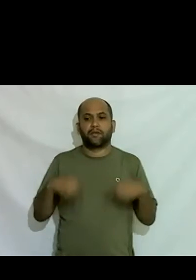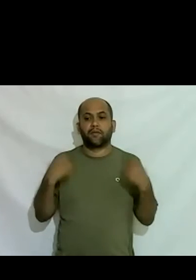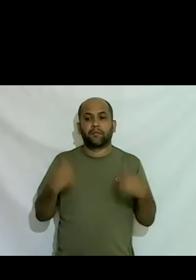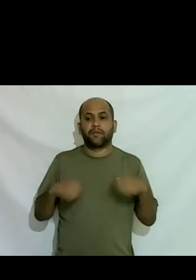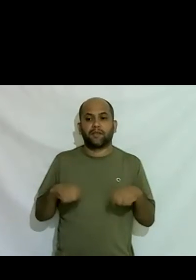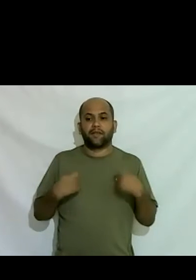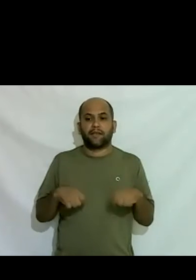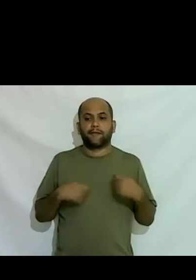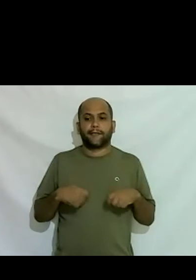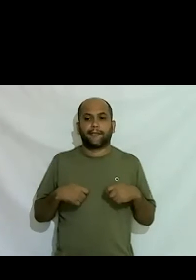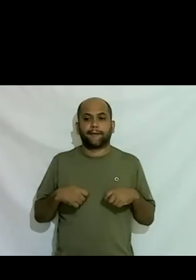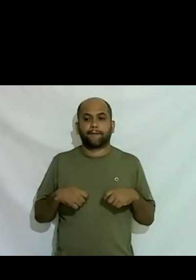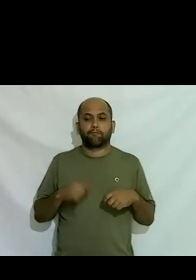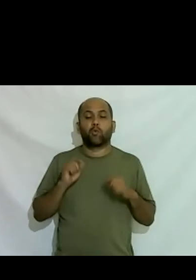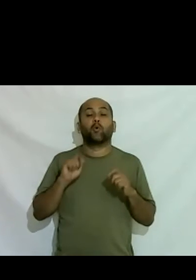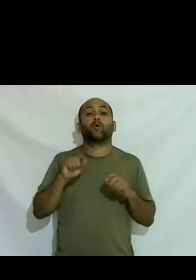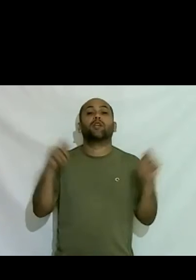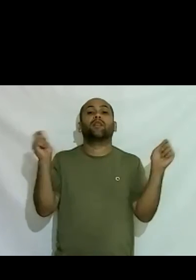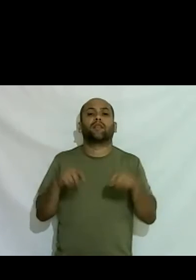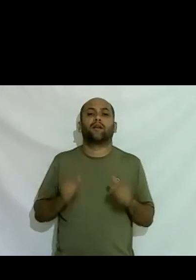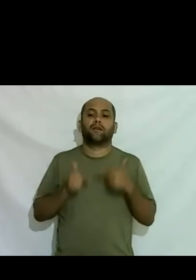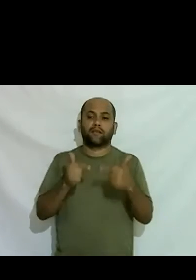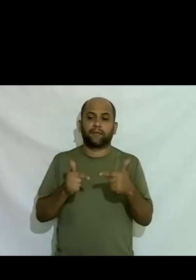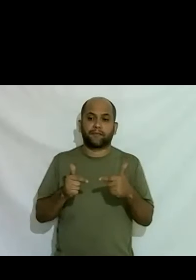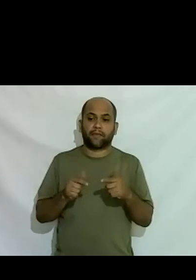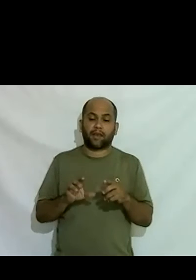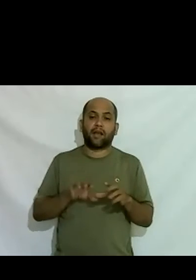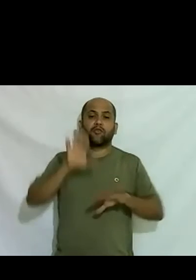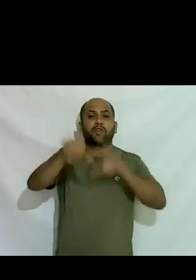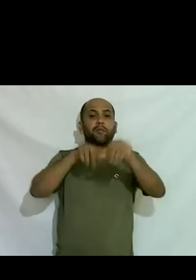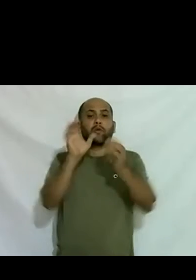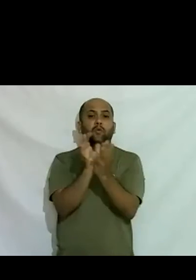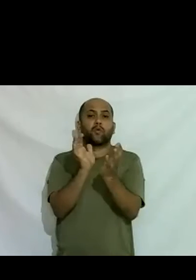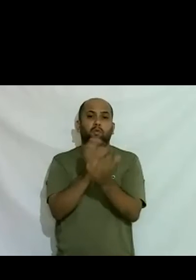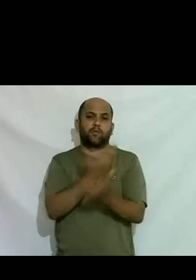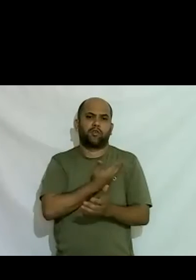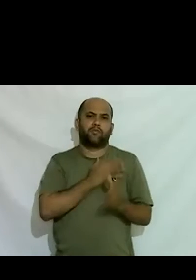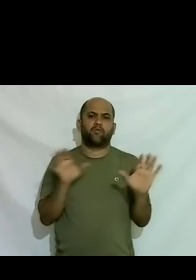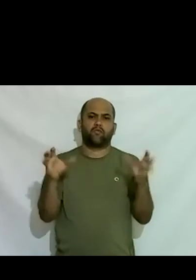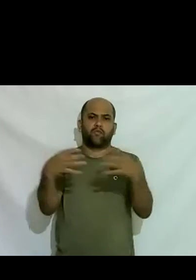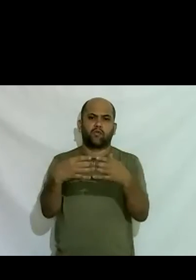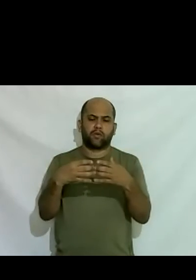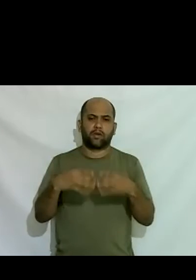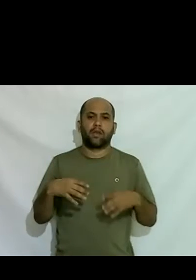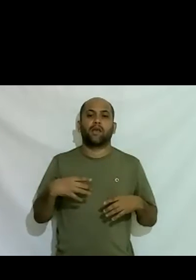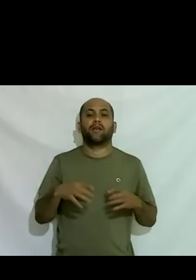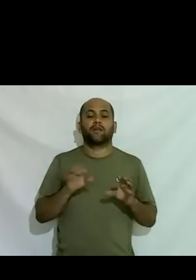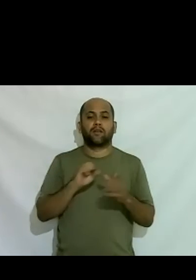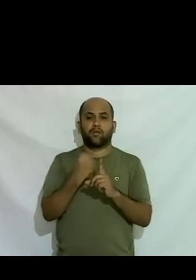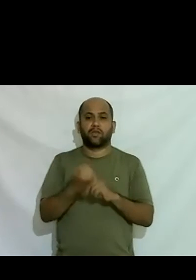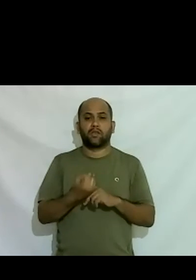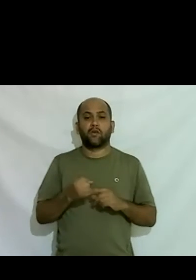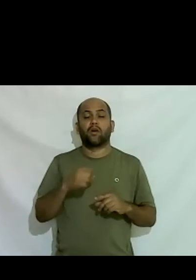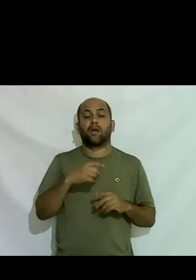o que eu poderia fazer e aí juntei um grupo de pessoas nós tínhamos uma associação chamada Brat né eram poucas